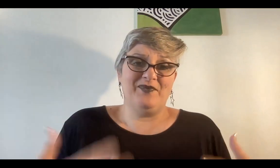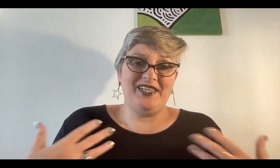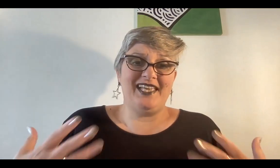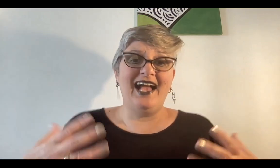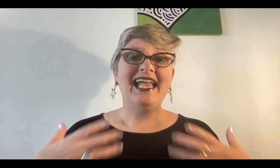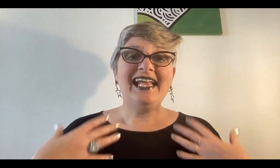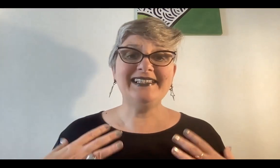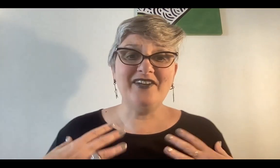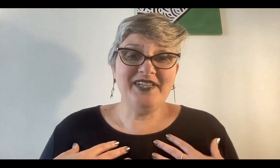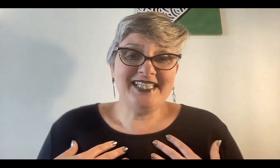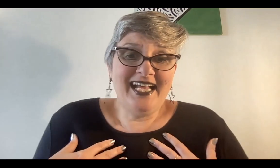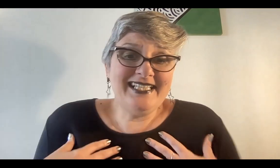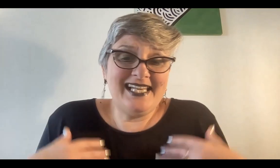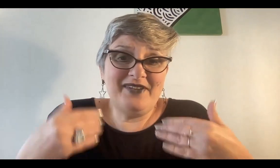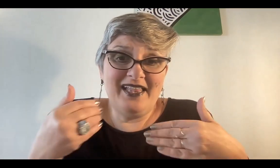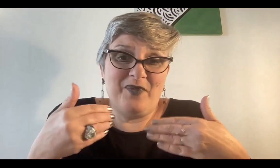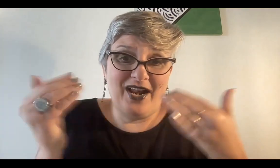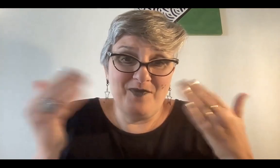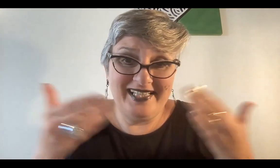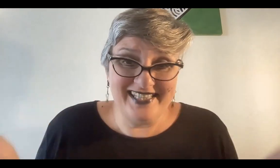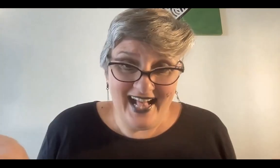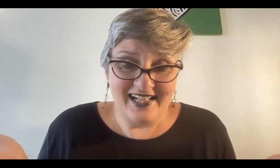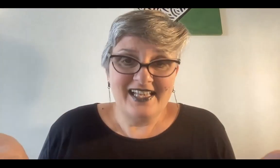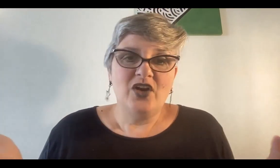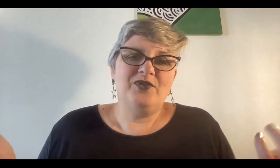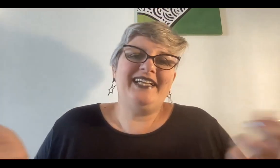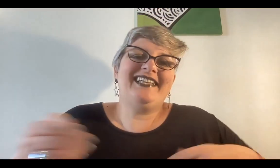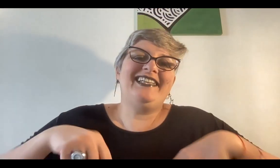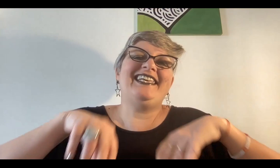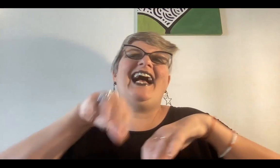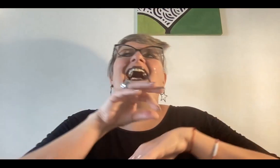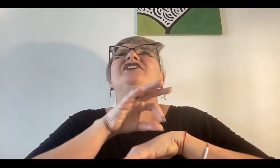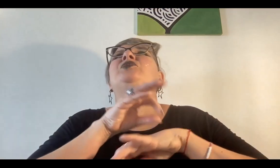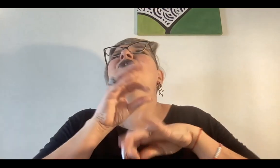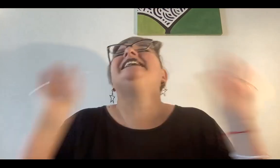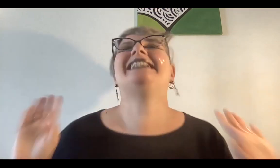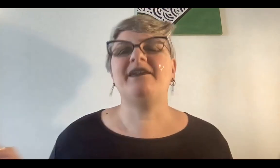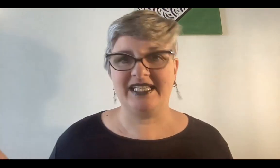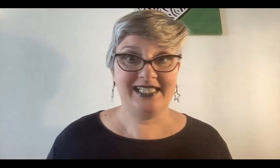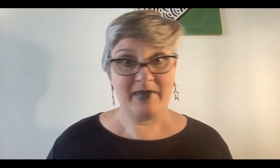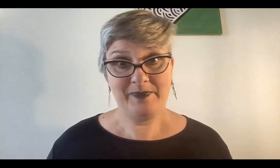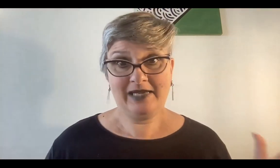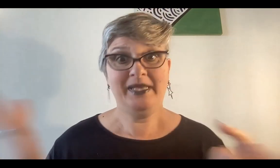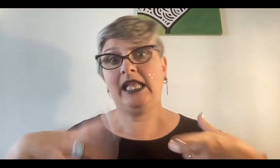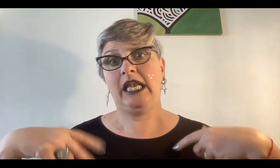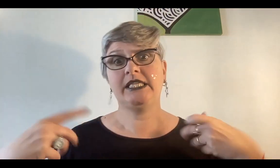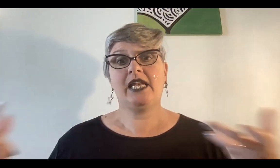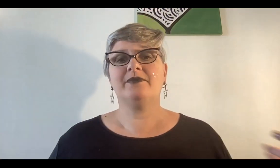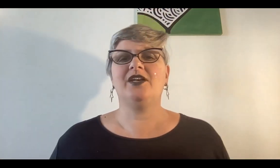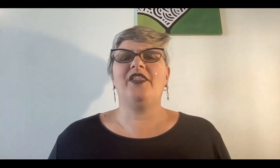día, esta fecha, es celebrada por la humanidad. Fue una estrategia astutísima, si se me permite el término,